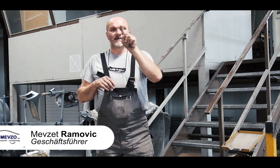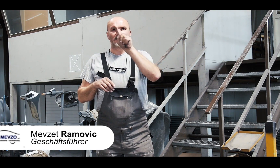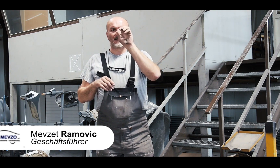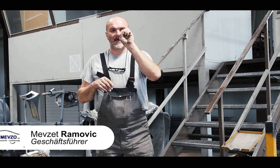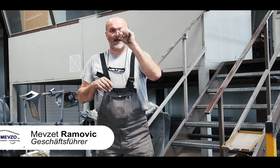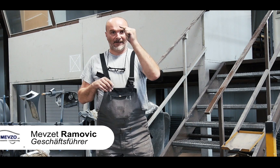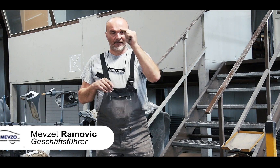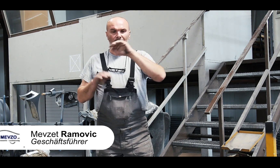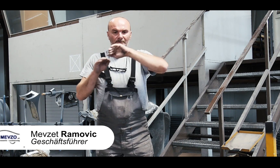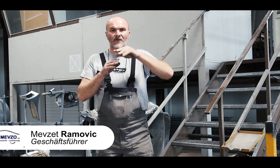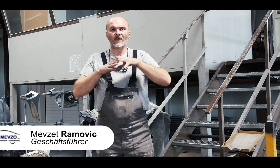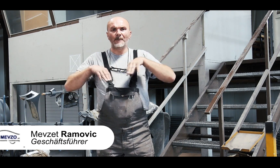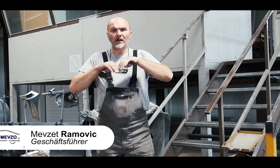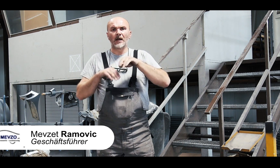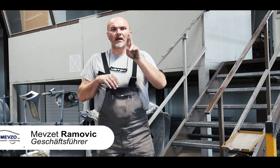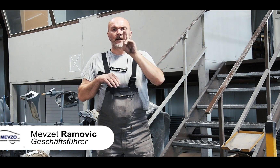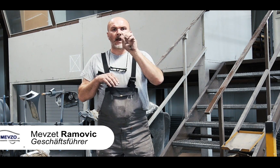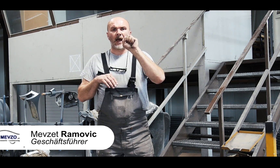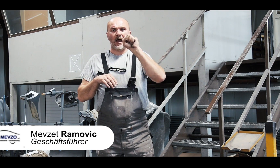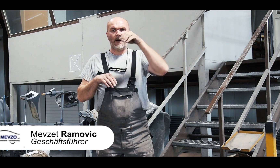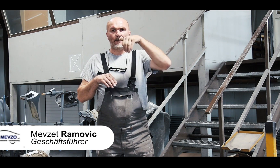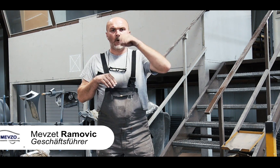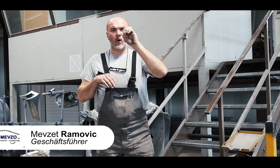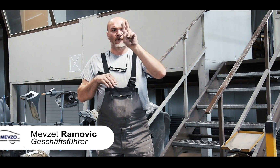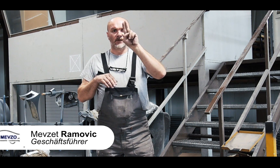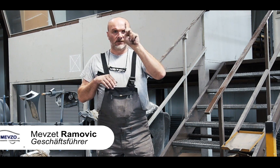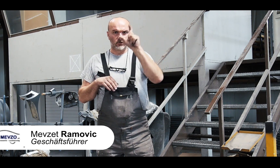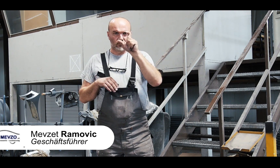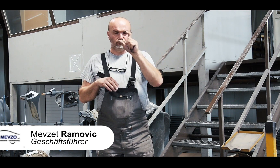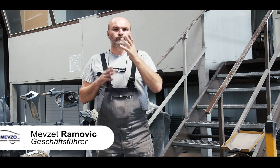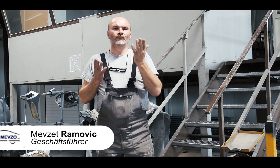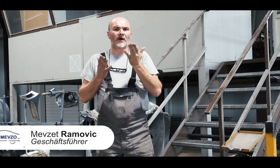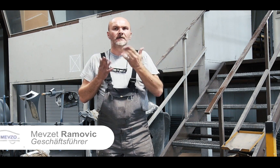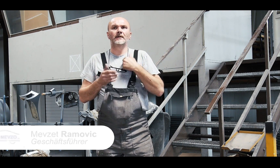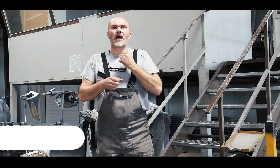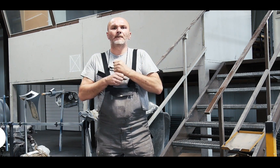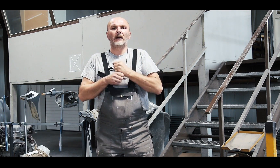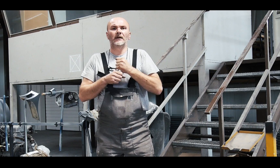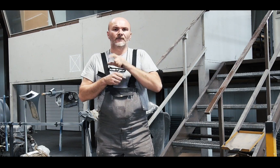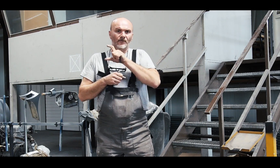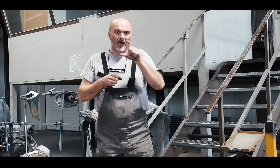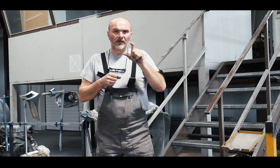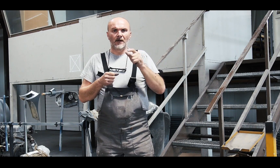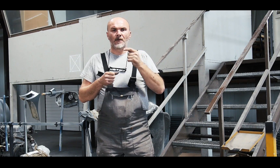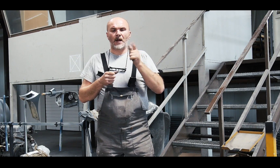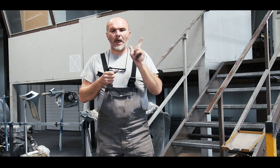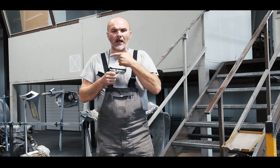Mein Name ist Meftsco und mein Familienname Ramović. Ich arbeite als Lackierer und